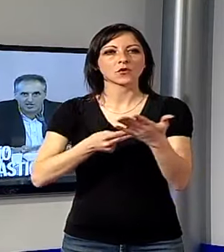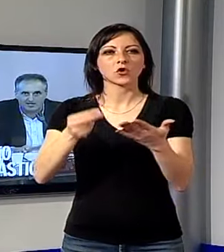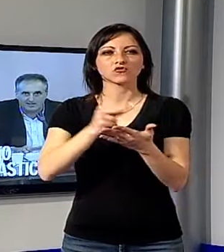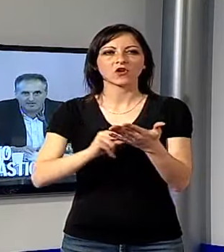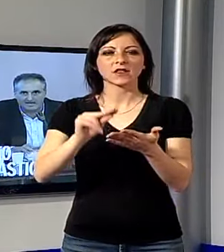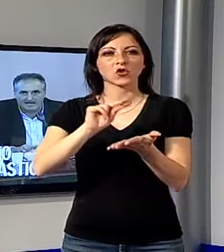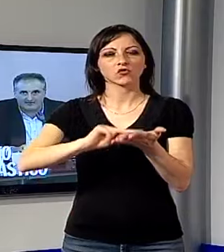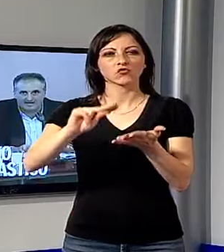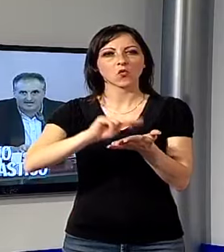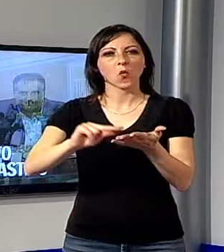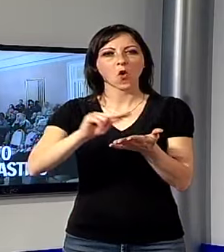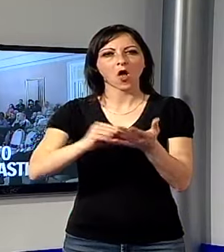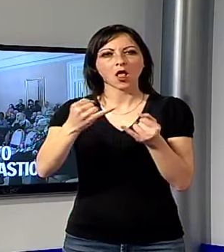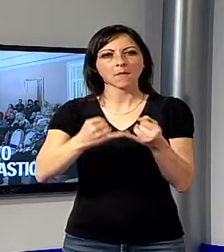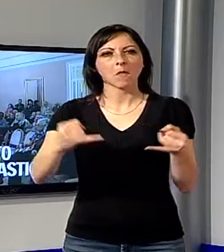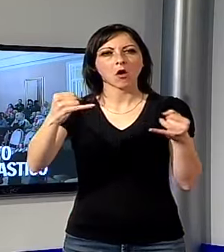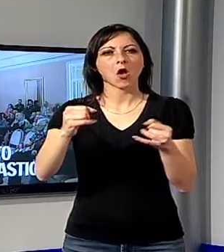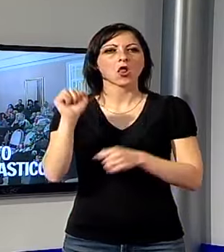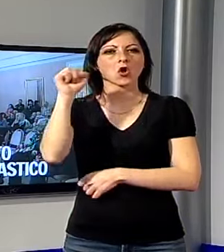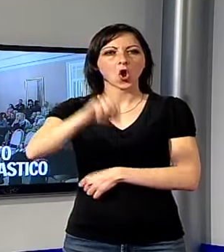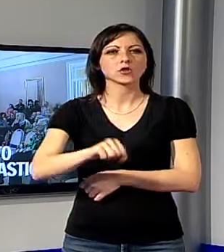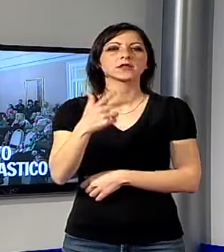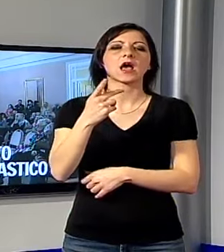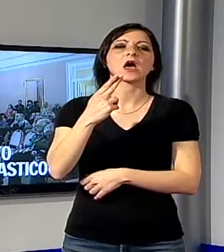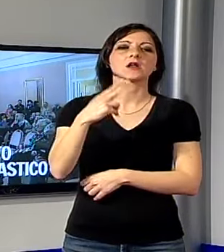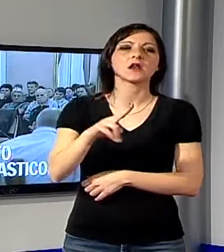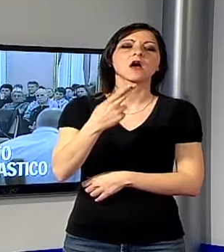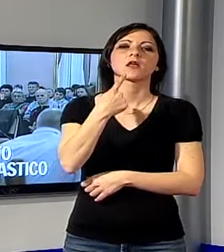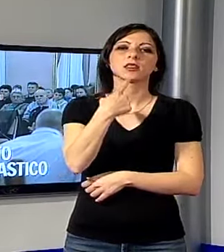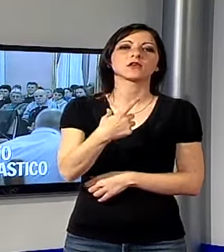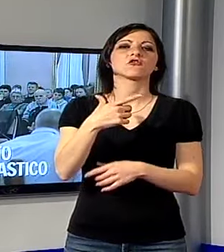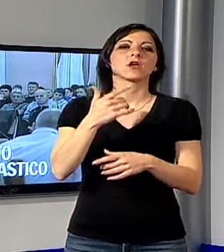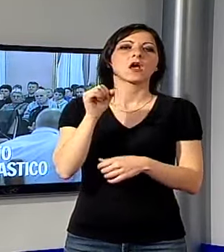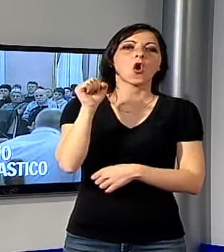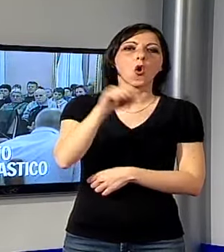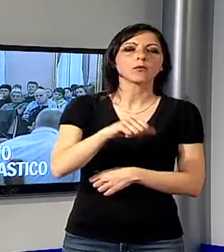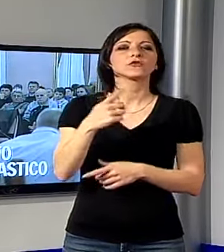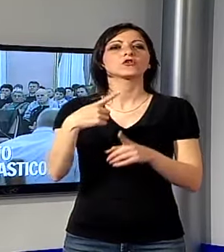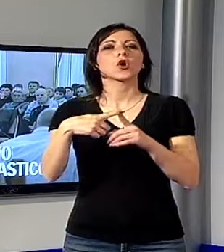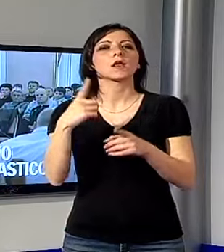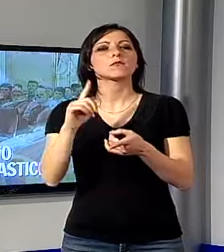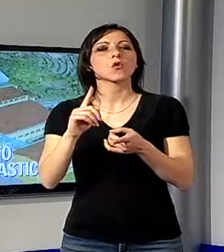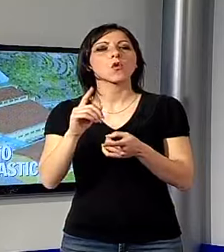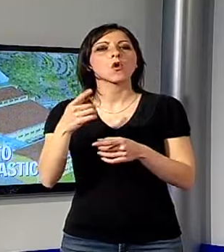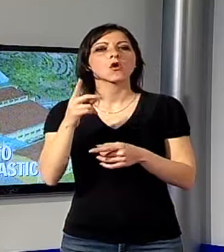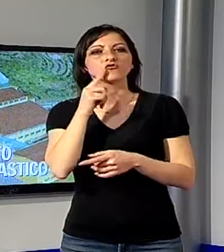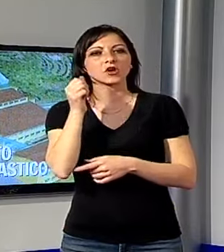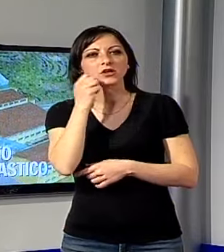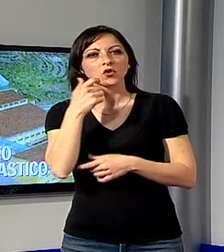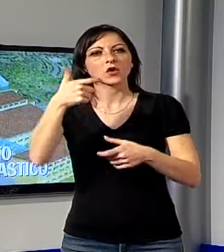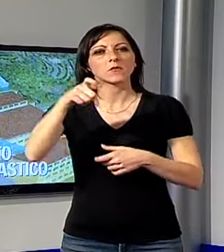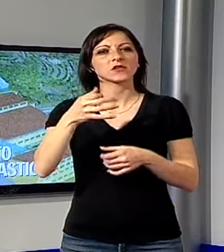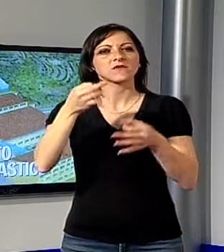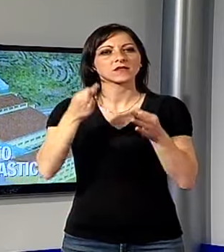di Lucca, forze di opposizione ai genitori contrari alla cittadella da realizzare in via Campiglia, sia per motivi di sicurezza che per i